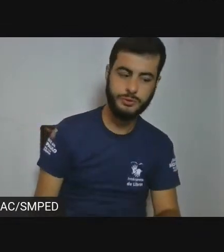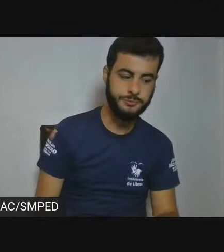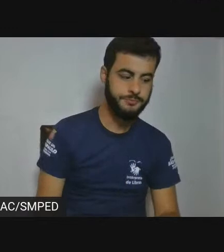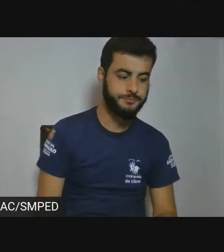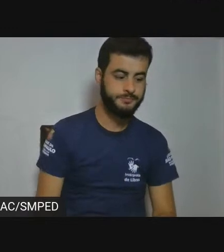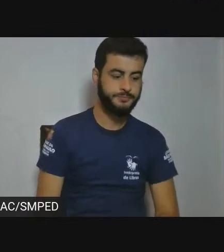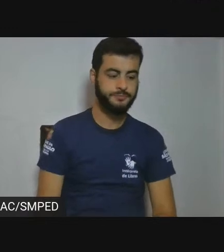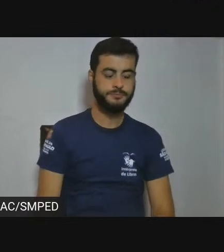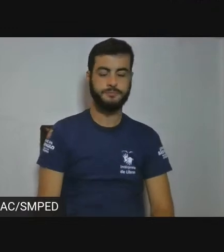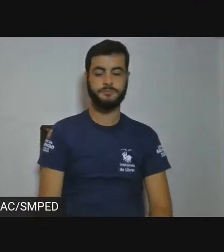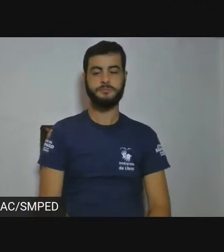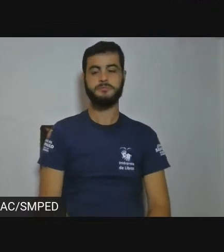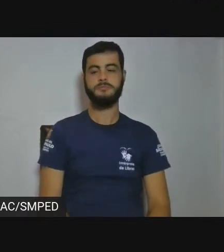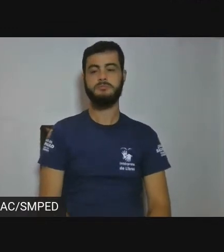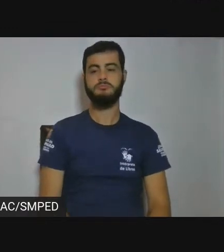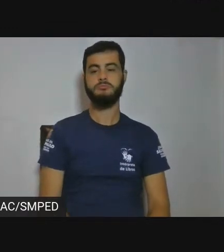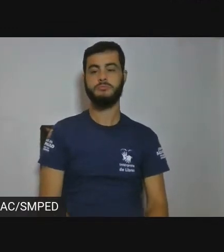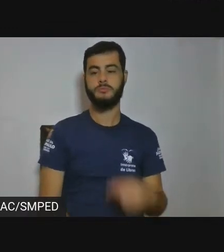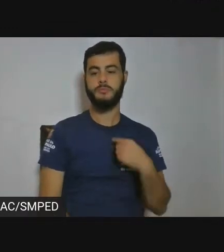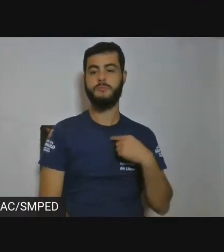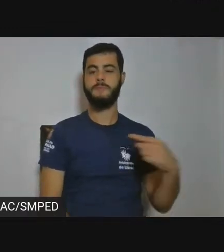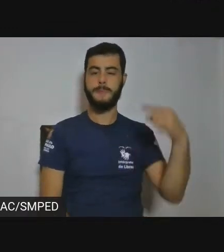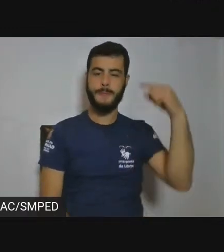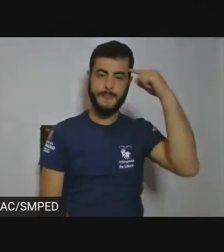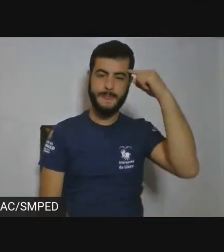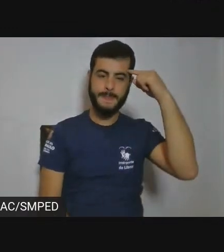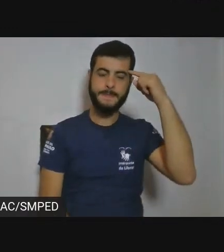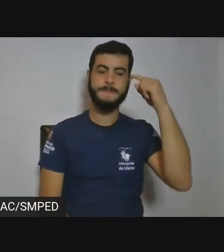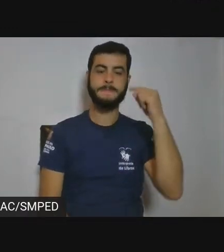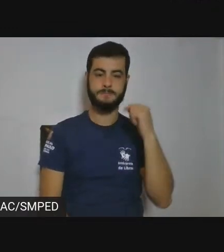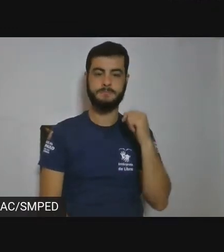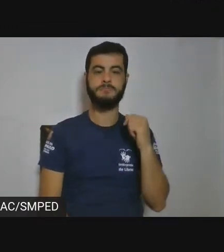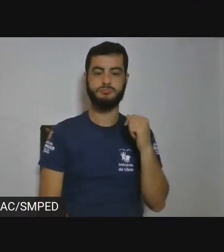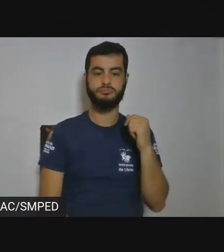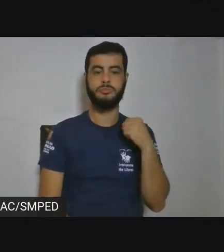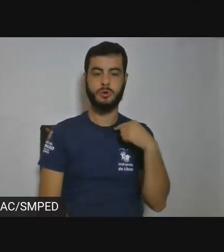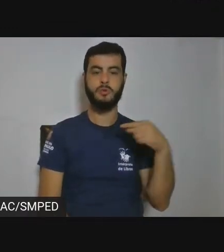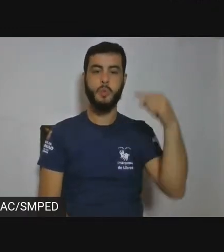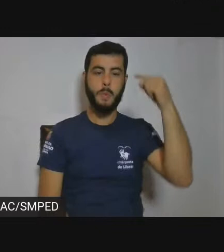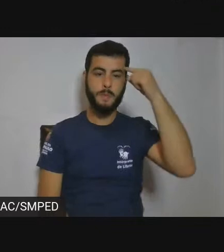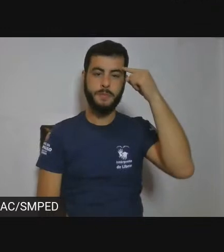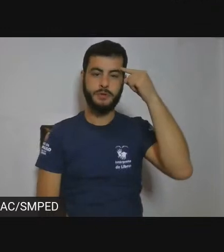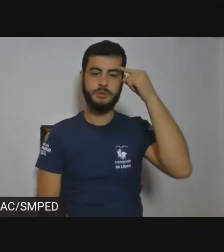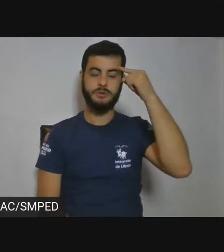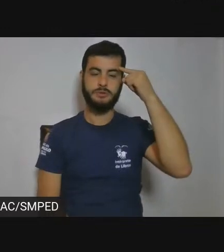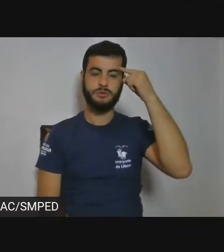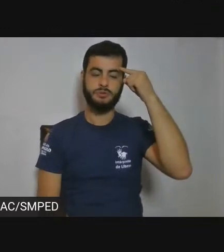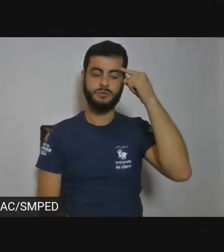Penso sempre que, claro, todo esse trabalho